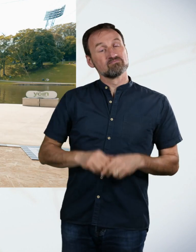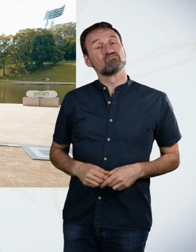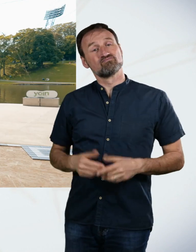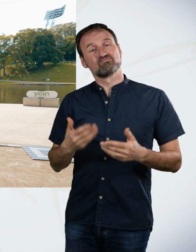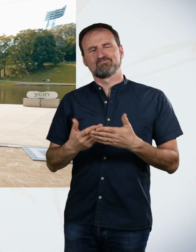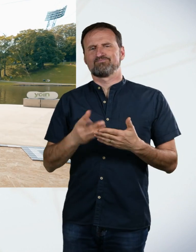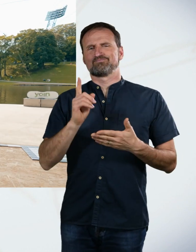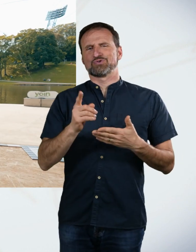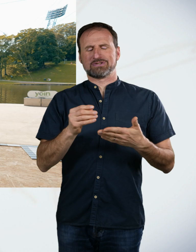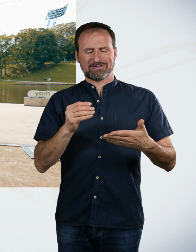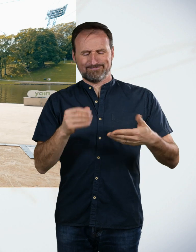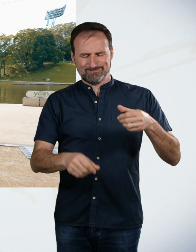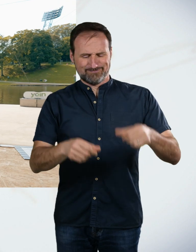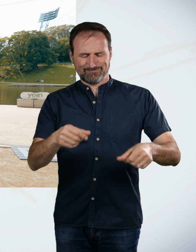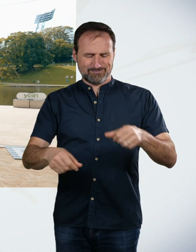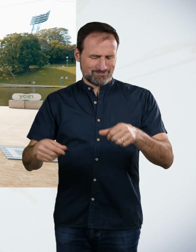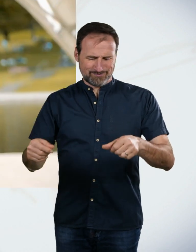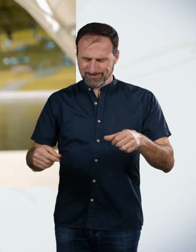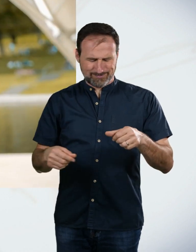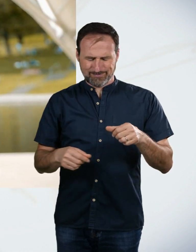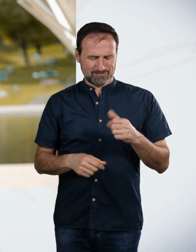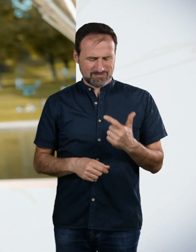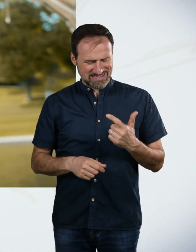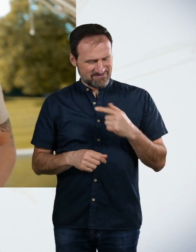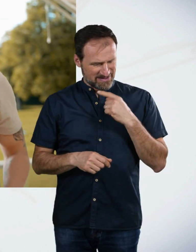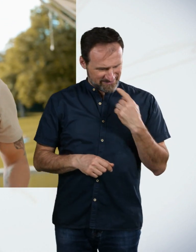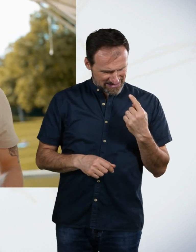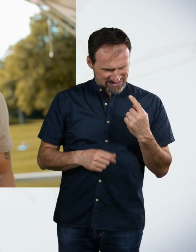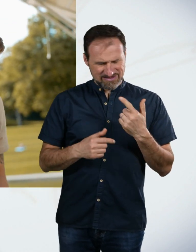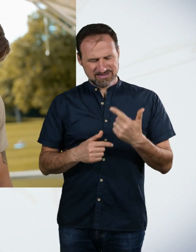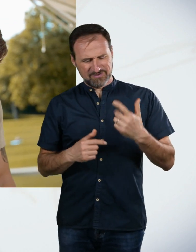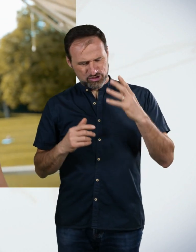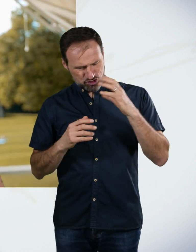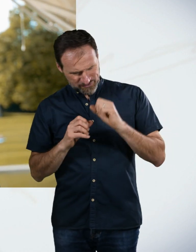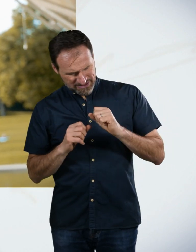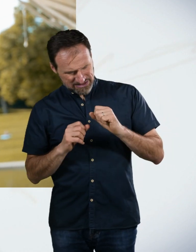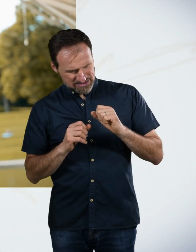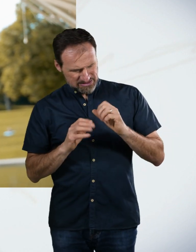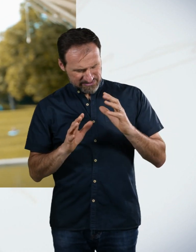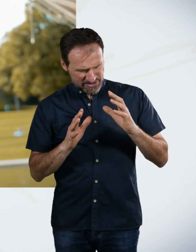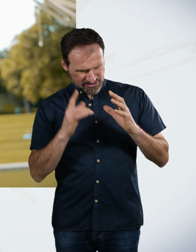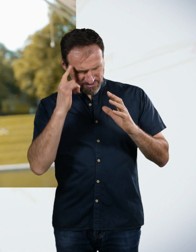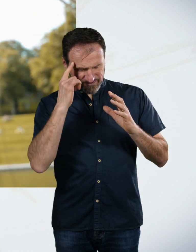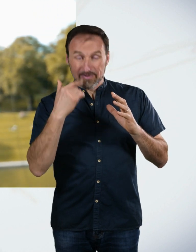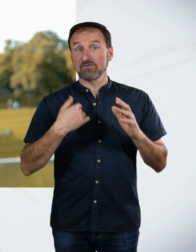Zwei schwarze, wieder zwei weiße, zwei schwarze. Ach, warte mal. Das für mich Logischste war, von Reihe zu Reihe zu bauen.